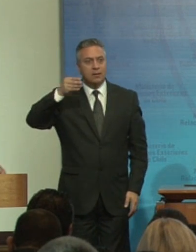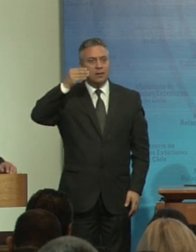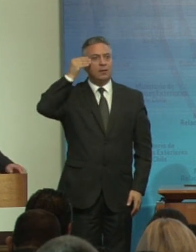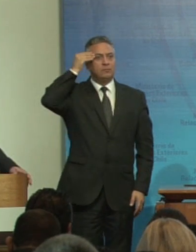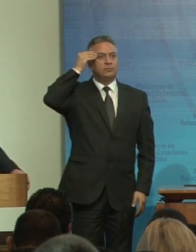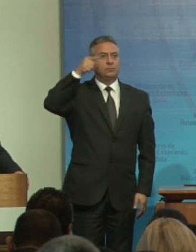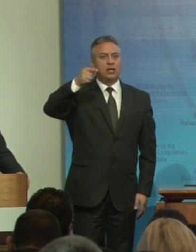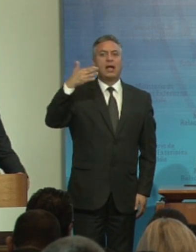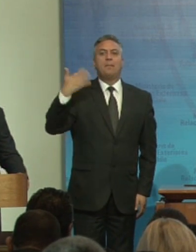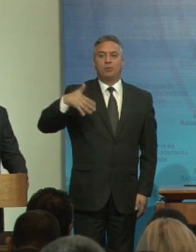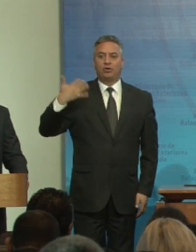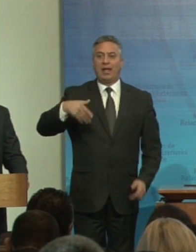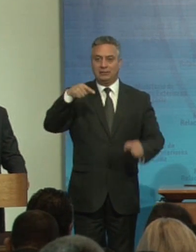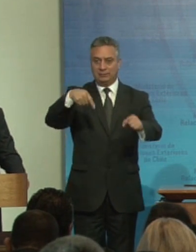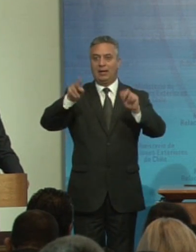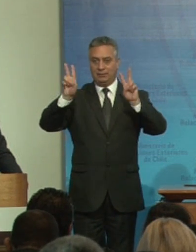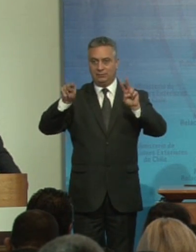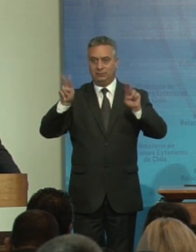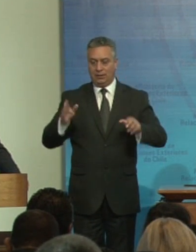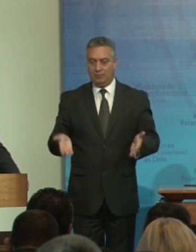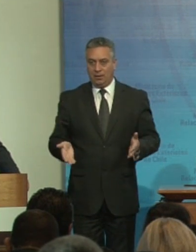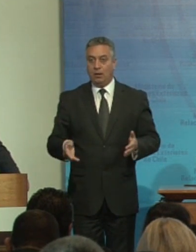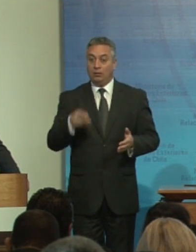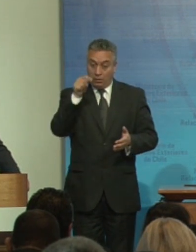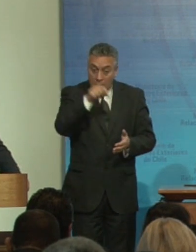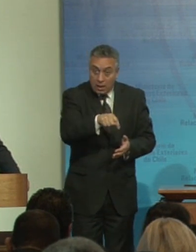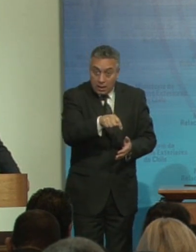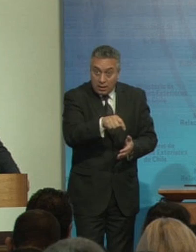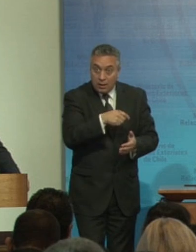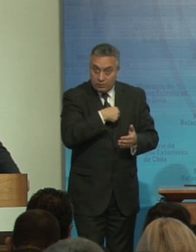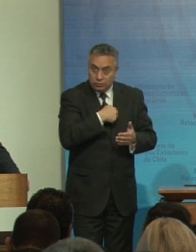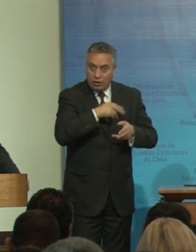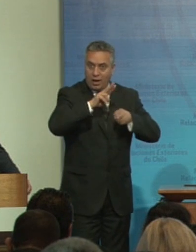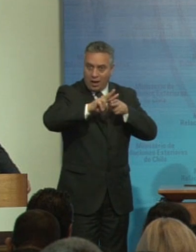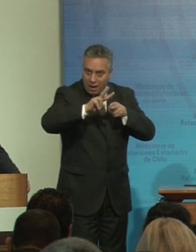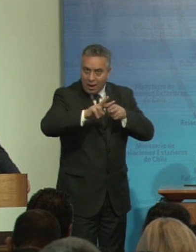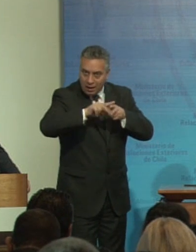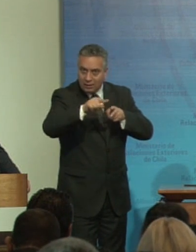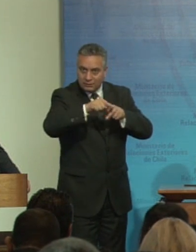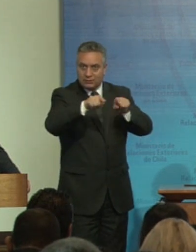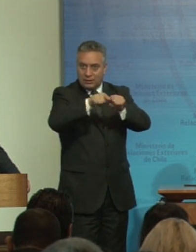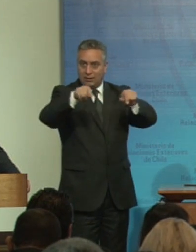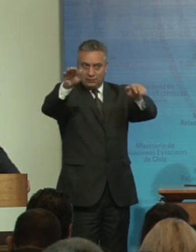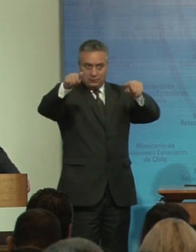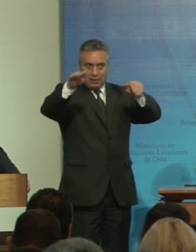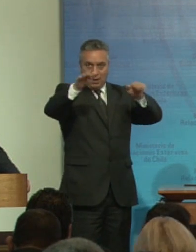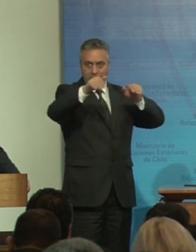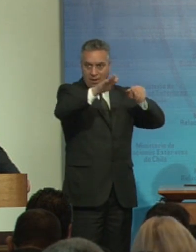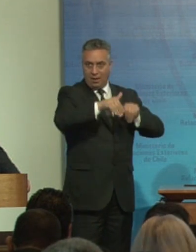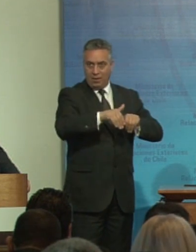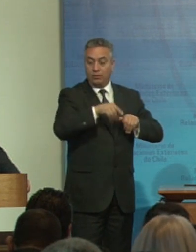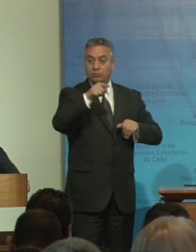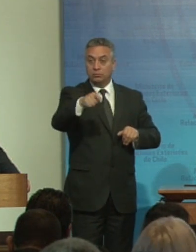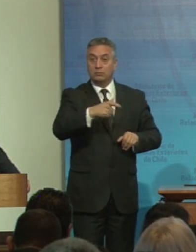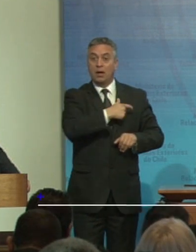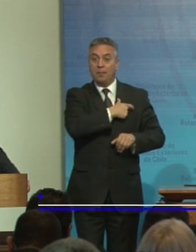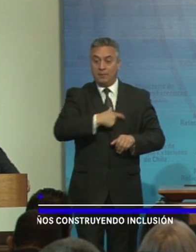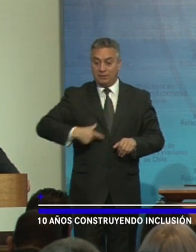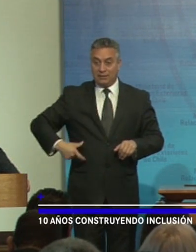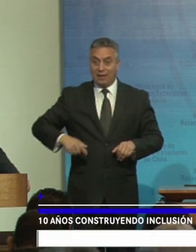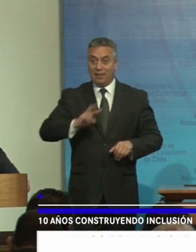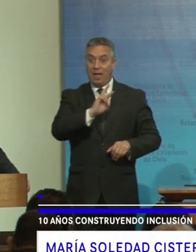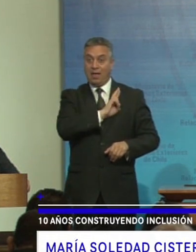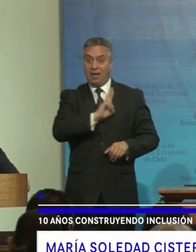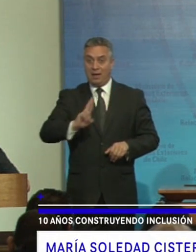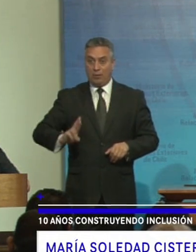importancia de este tema y desde aquí hacer un llamado hacer el llamado a que tanto la Presidenta de la República